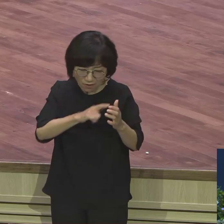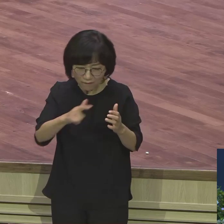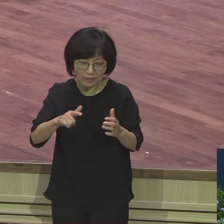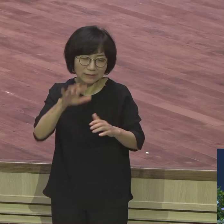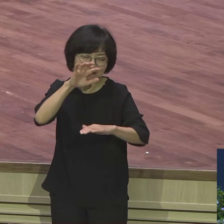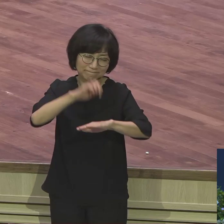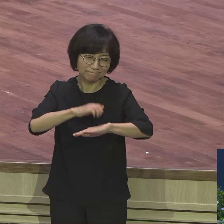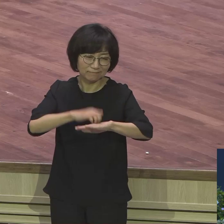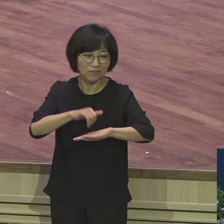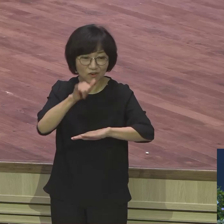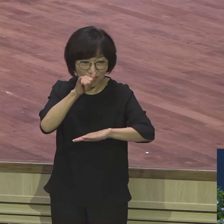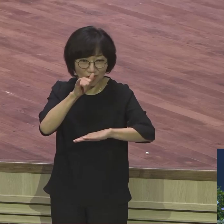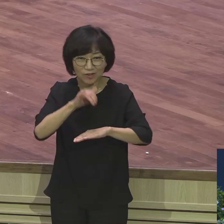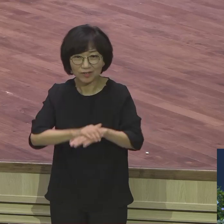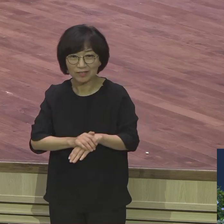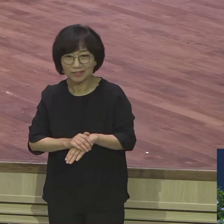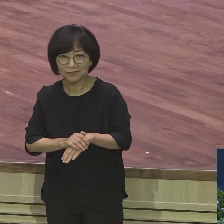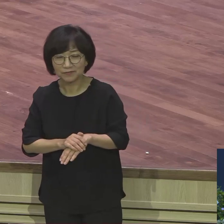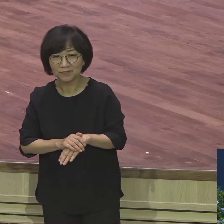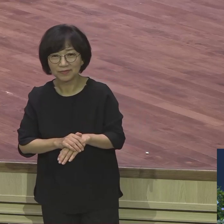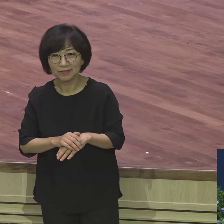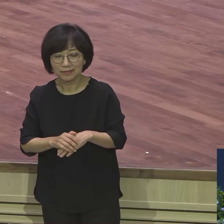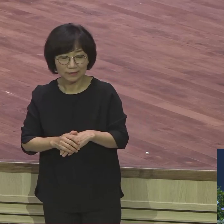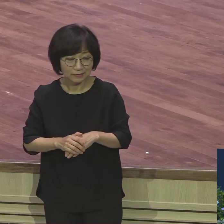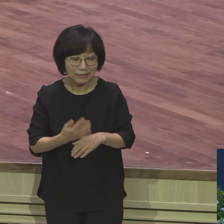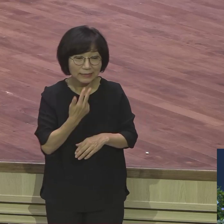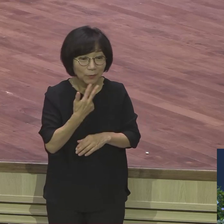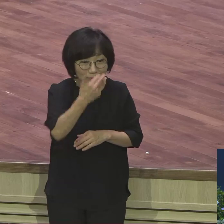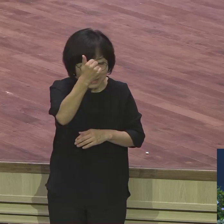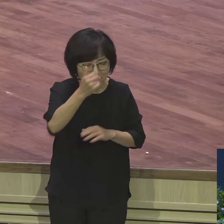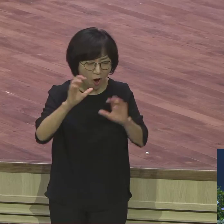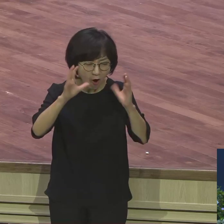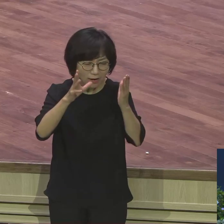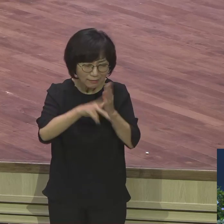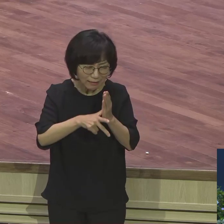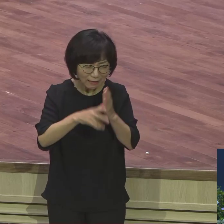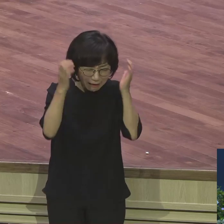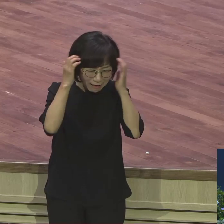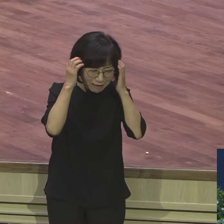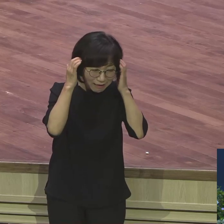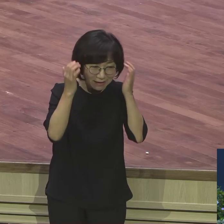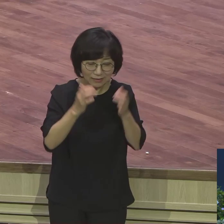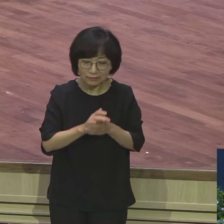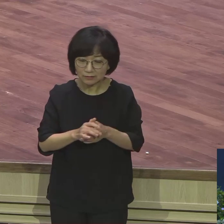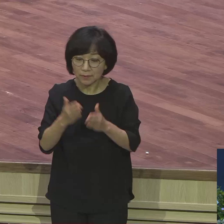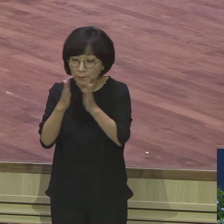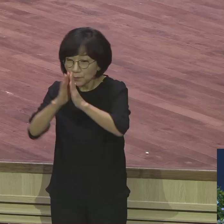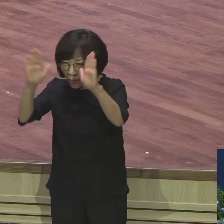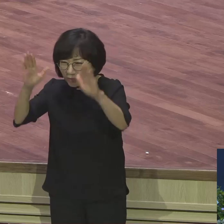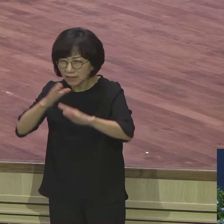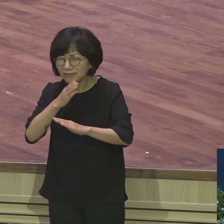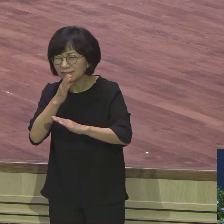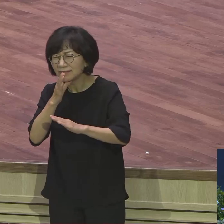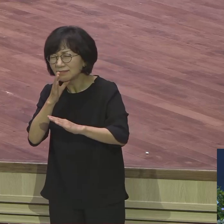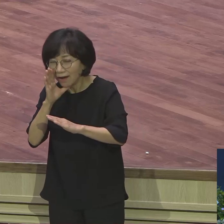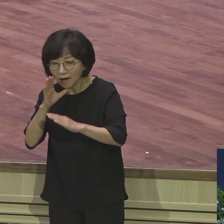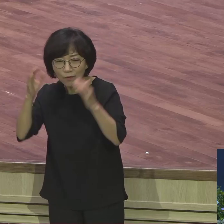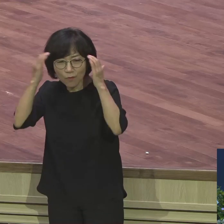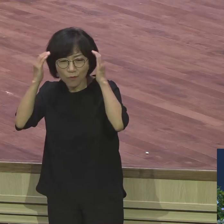당하던 커서 당하여 모셉처럼 커서 당하던 하이튼 간에 그런 연단을 거의 다 봤습니다 연단을